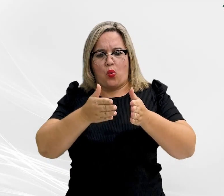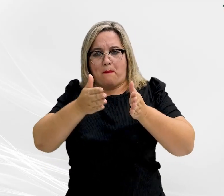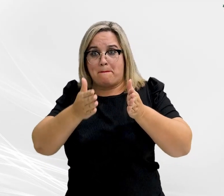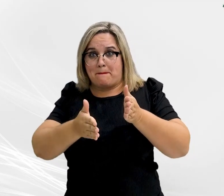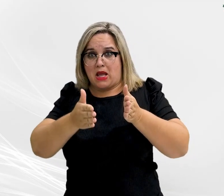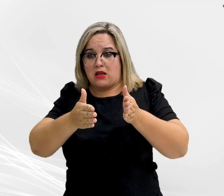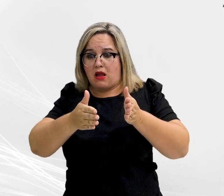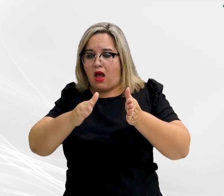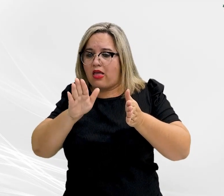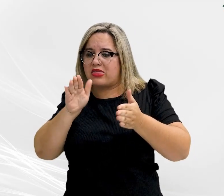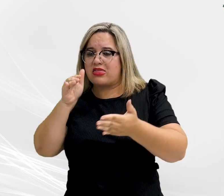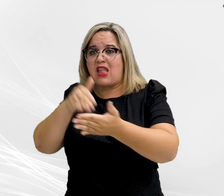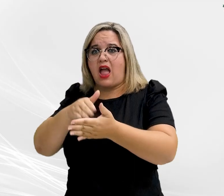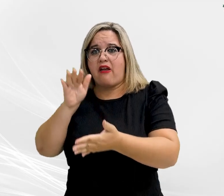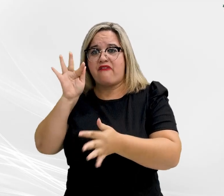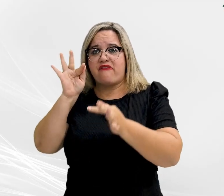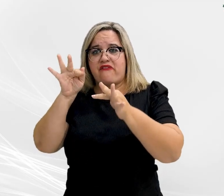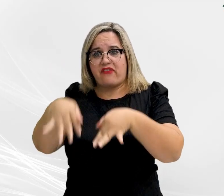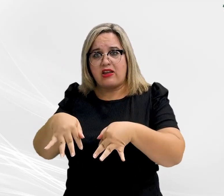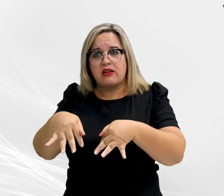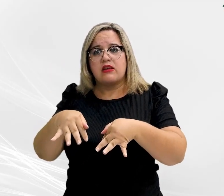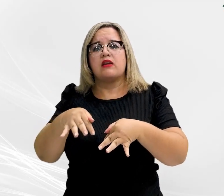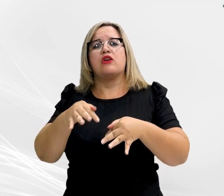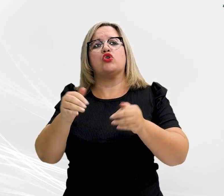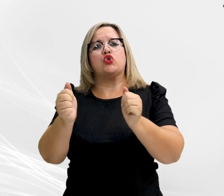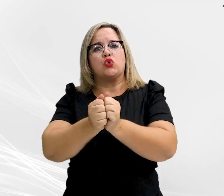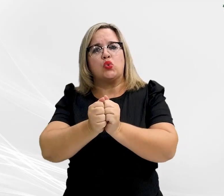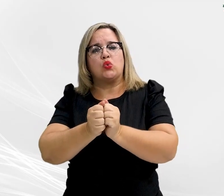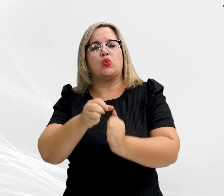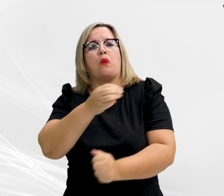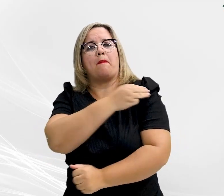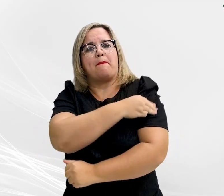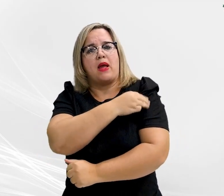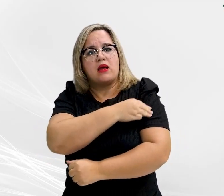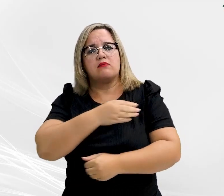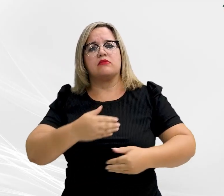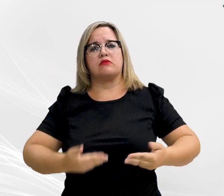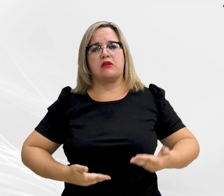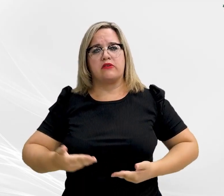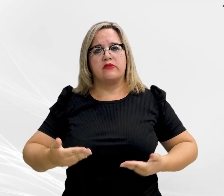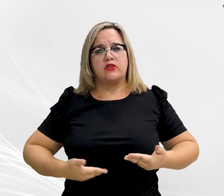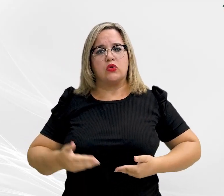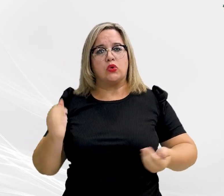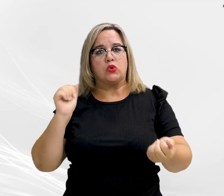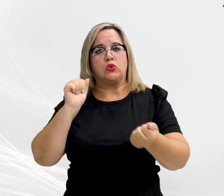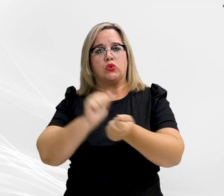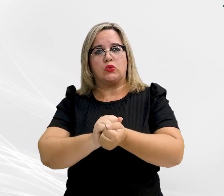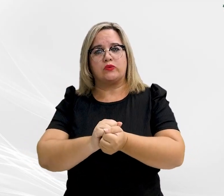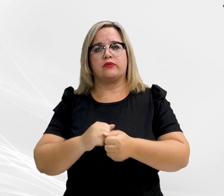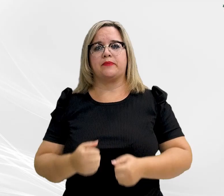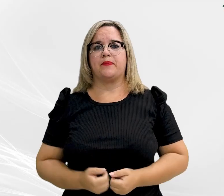formados por membros e servidores. Fecha aspas. Esclareceu. Lançamento.